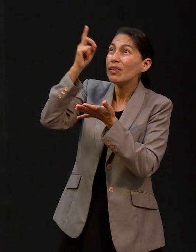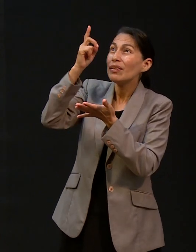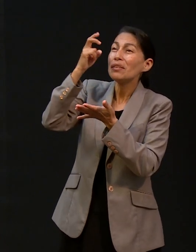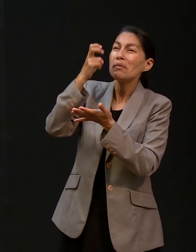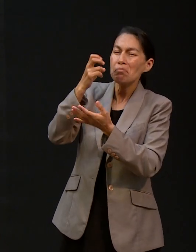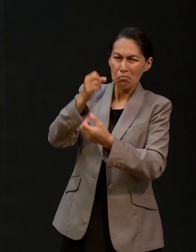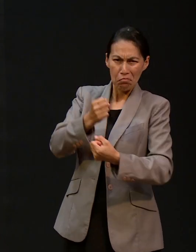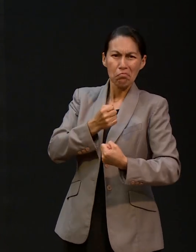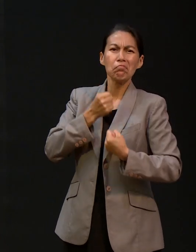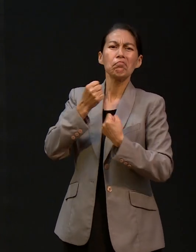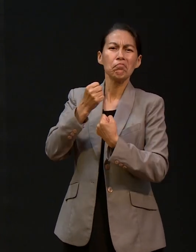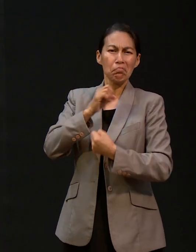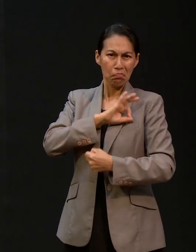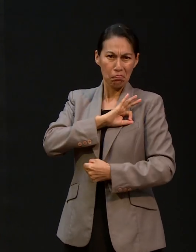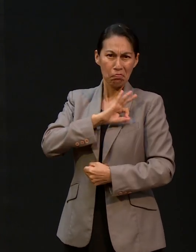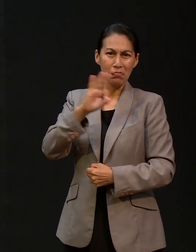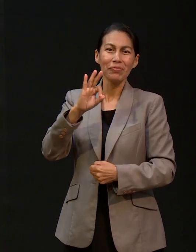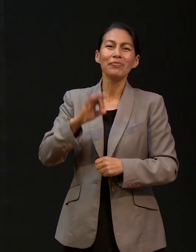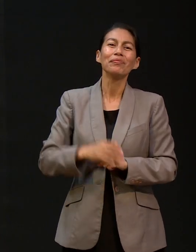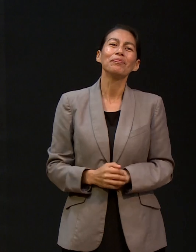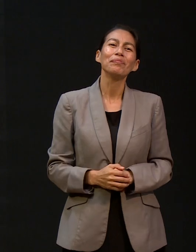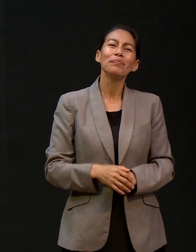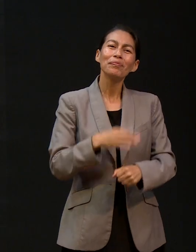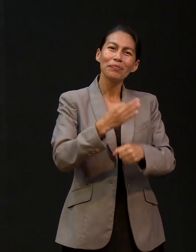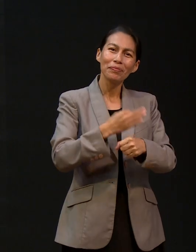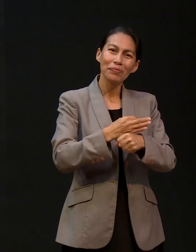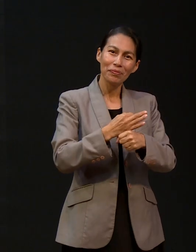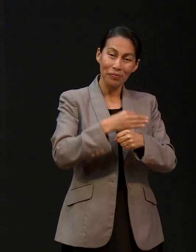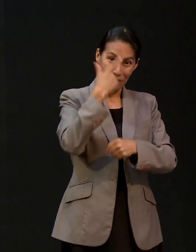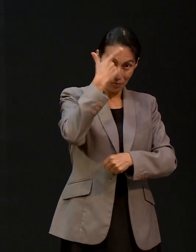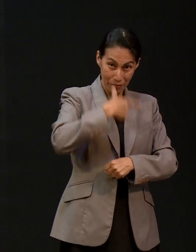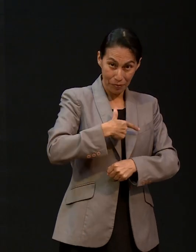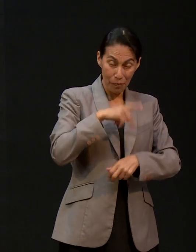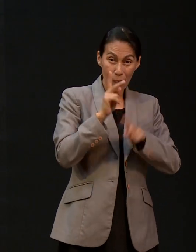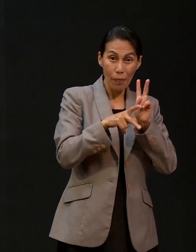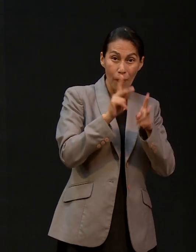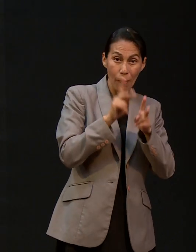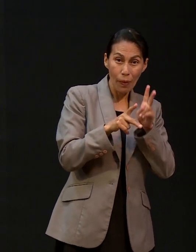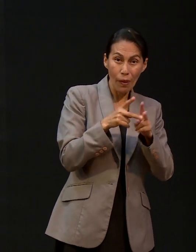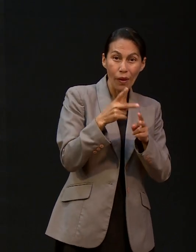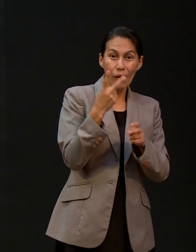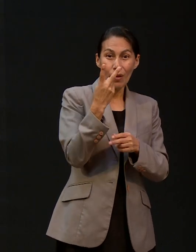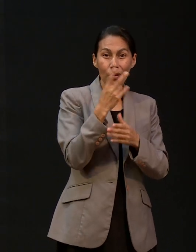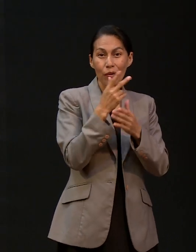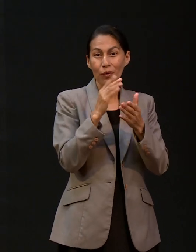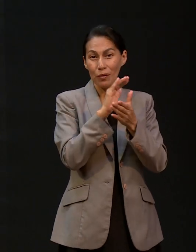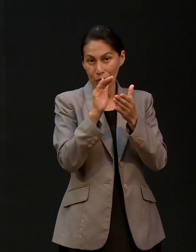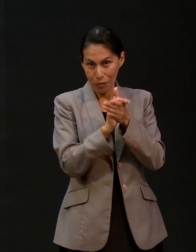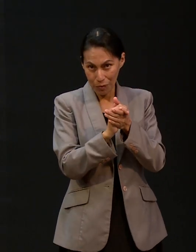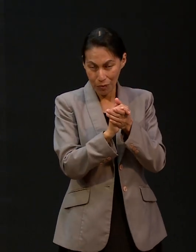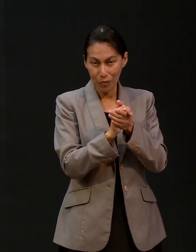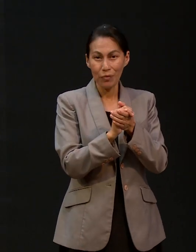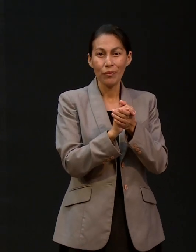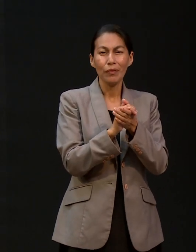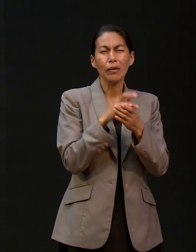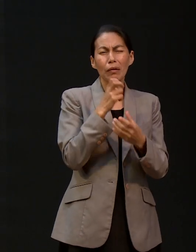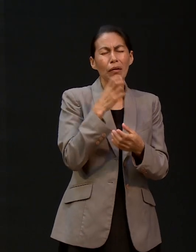Esta noche vamos a platicar con un admirable matrimonio, que por experiencia